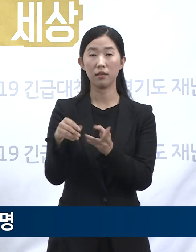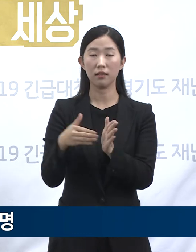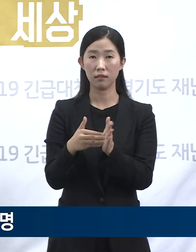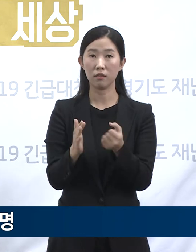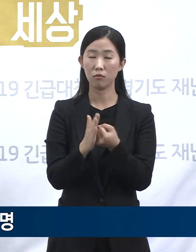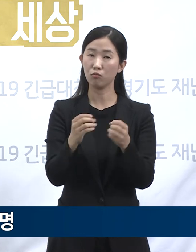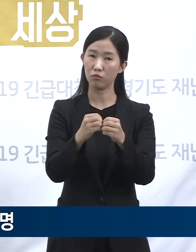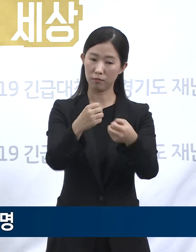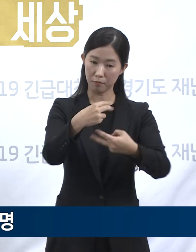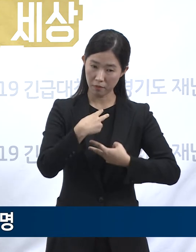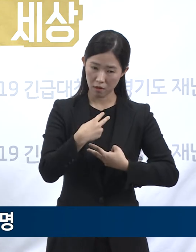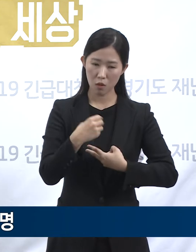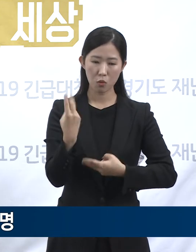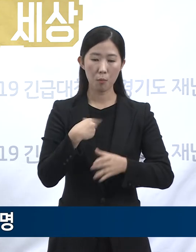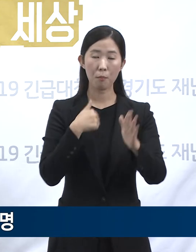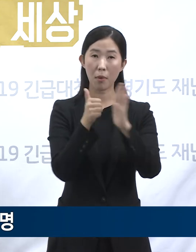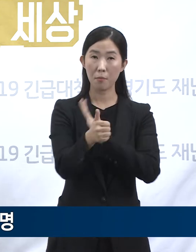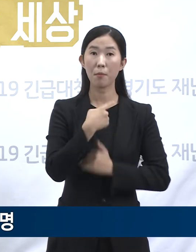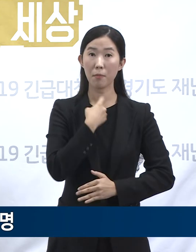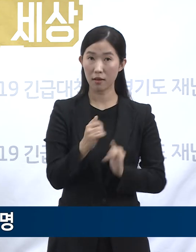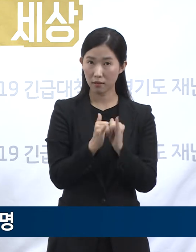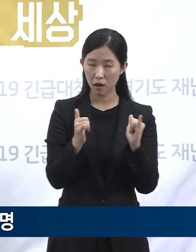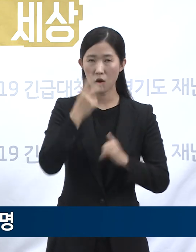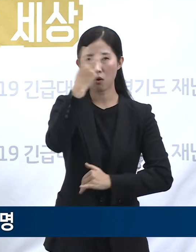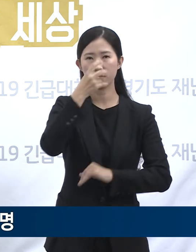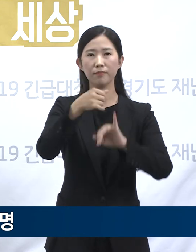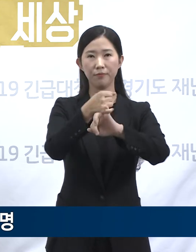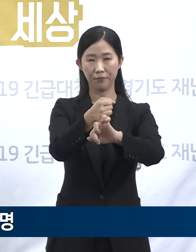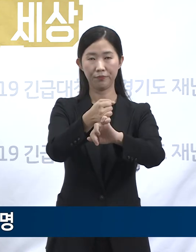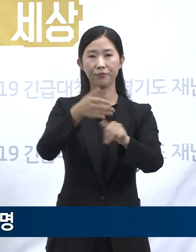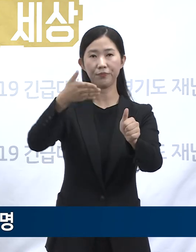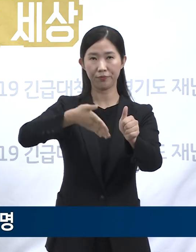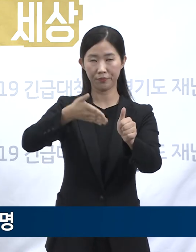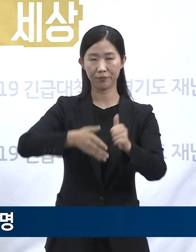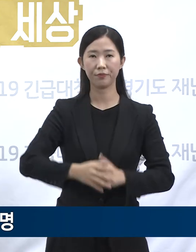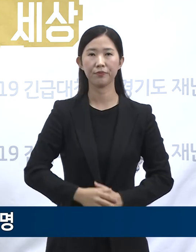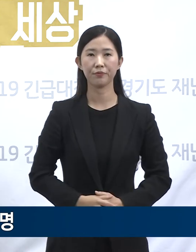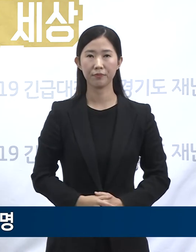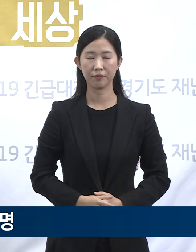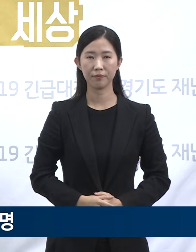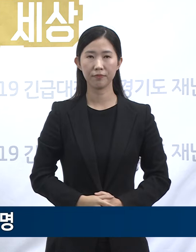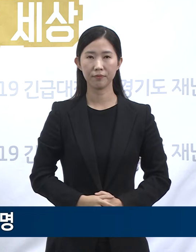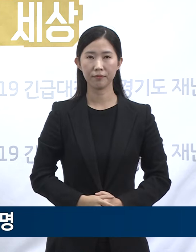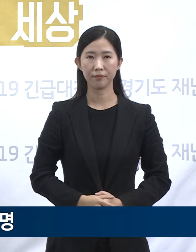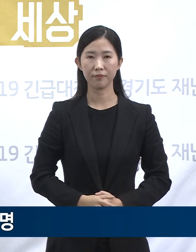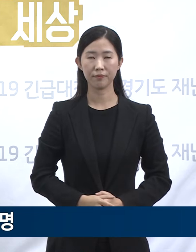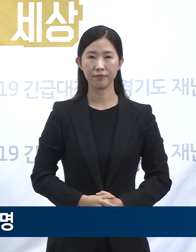해당되는 것을 알고 계신 분들께서는 꼭 검사를 받으시기를 당부드립니다.